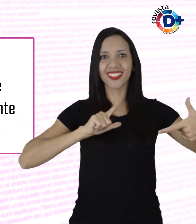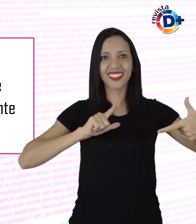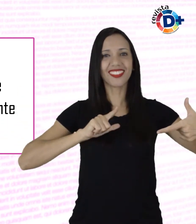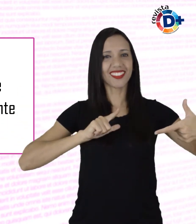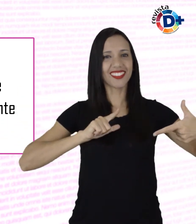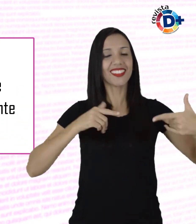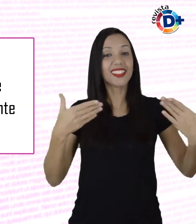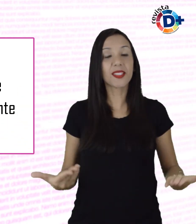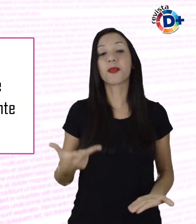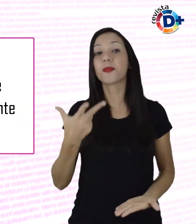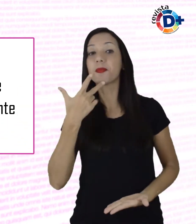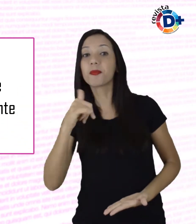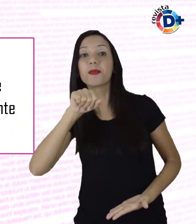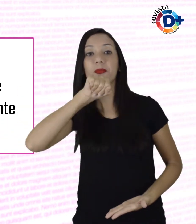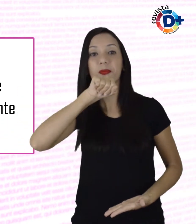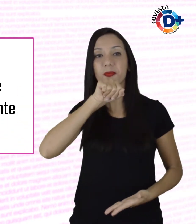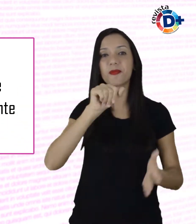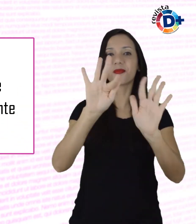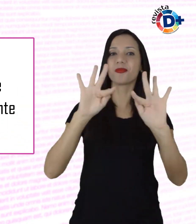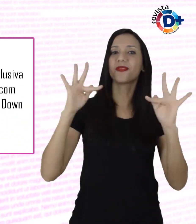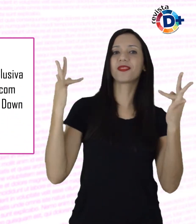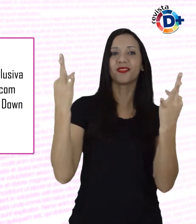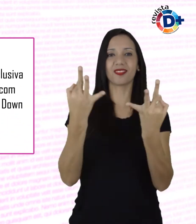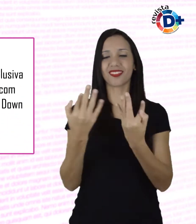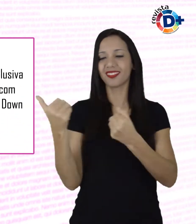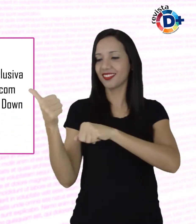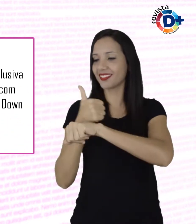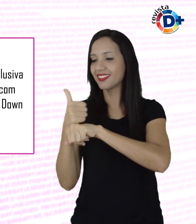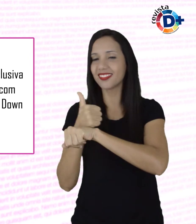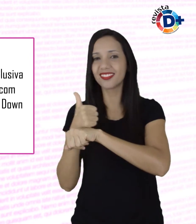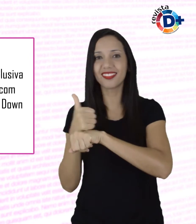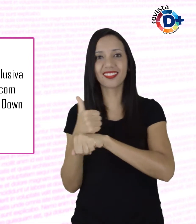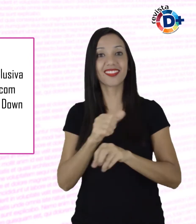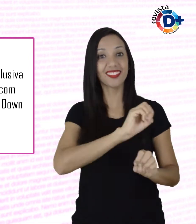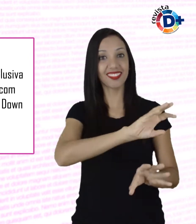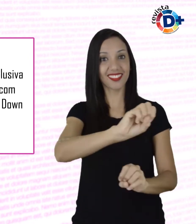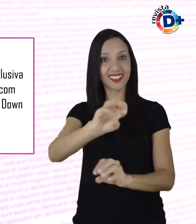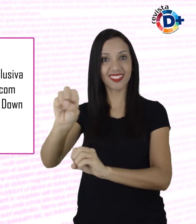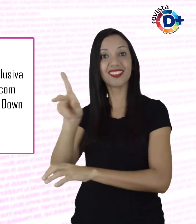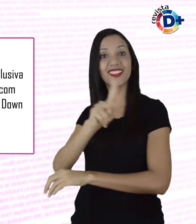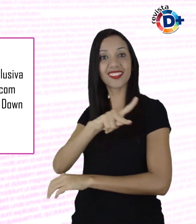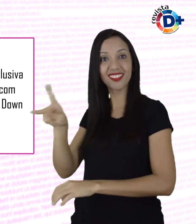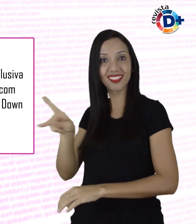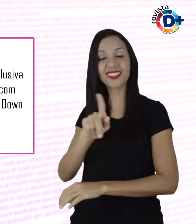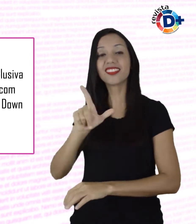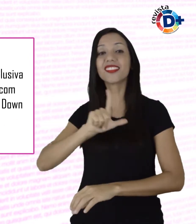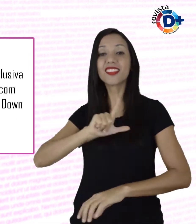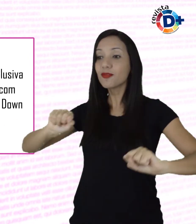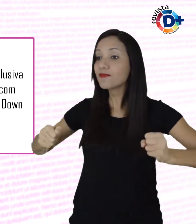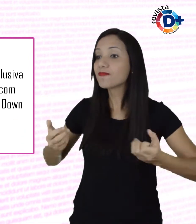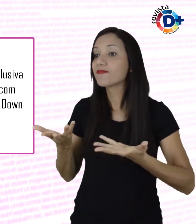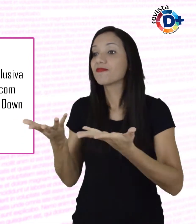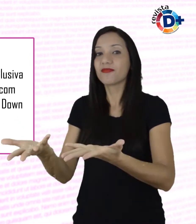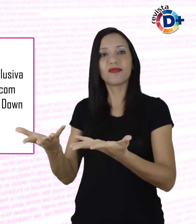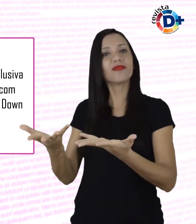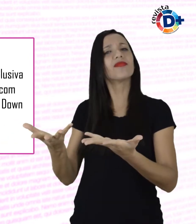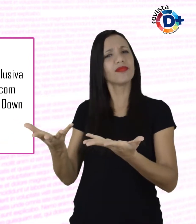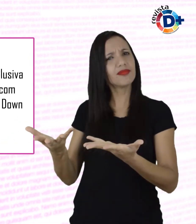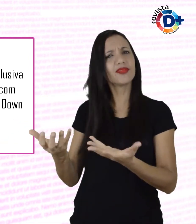pais, familiares, profissionais e educadores estão fazendo em favor da educação inclusiva da pessoa